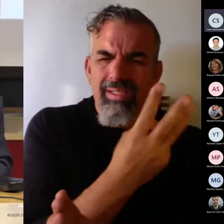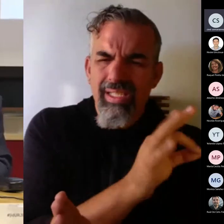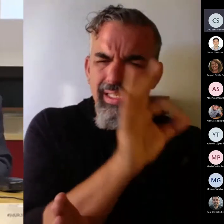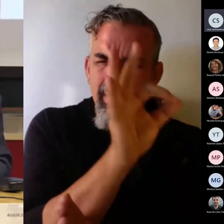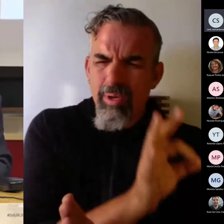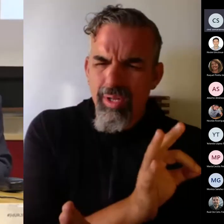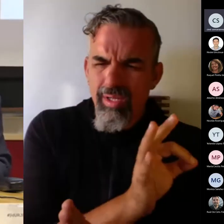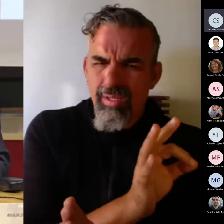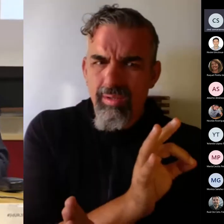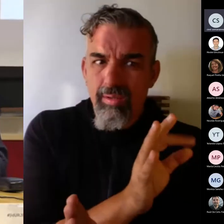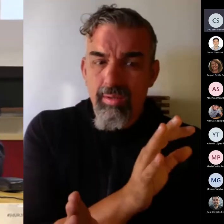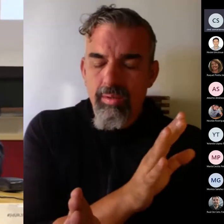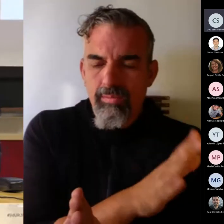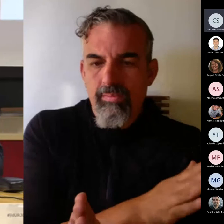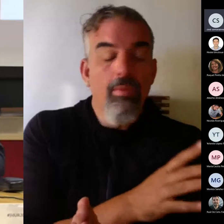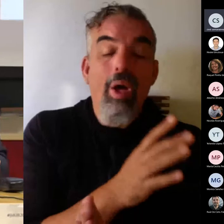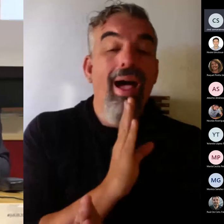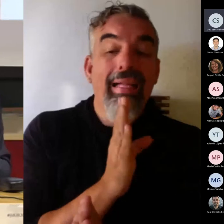es llamativo.